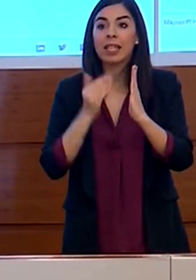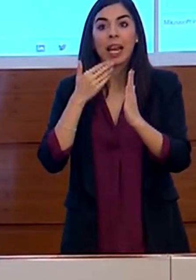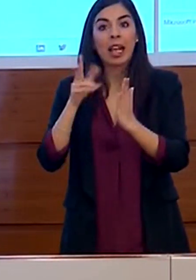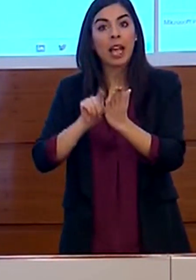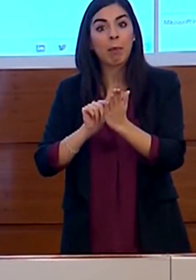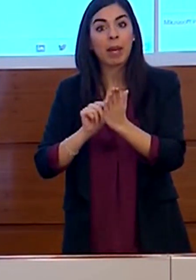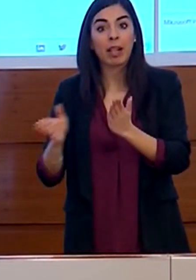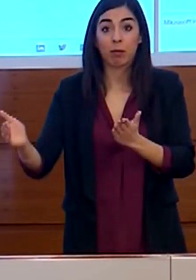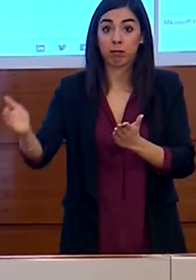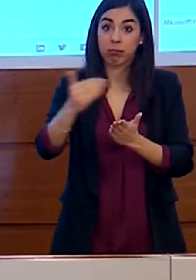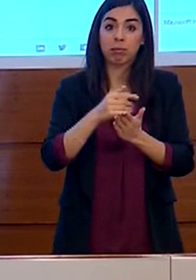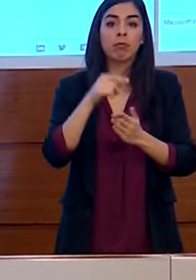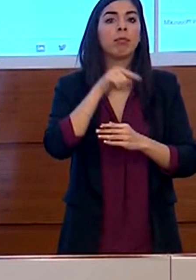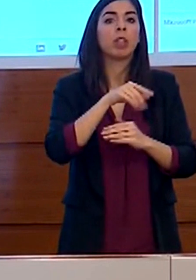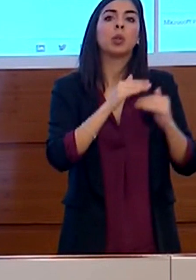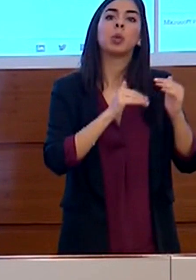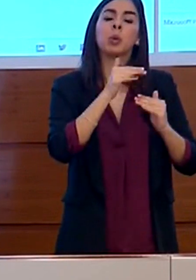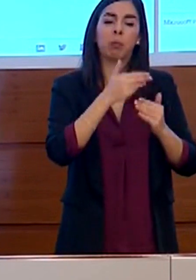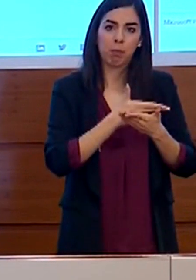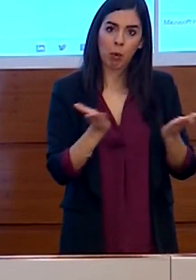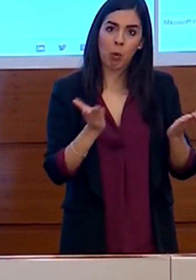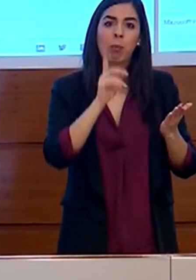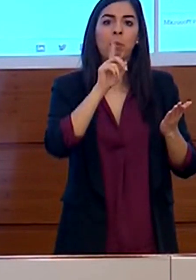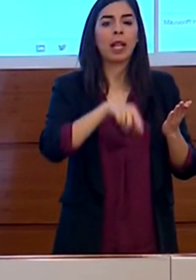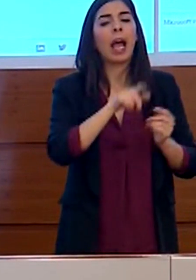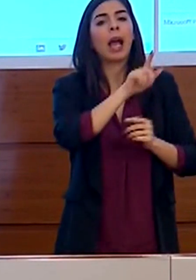sarà pubblica ed italiana.